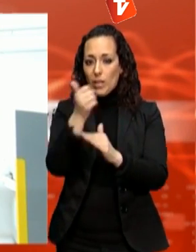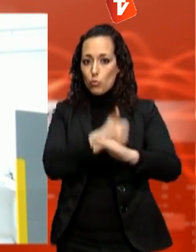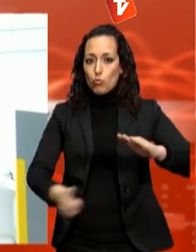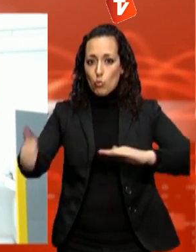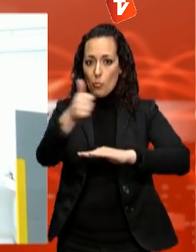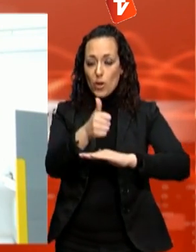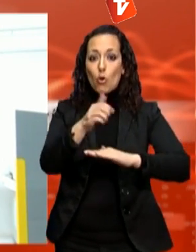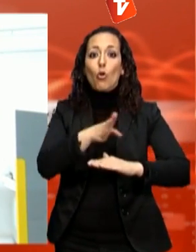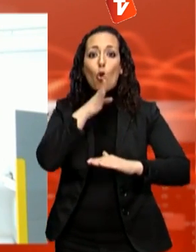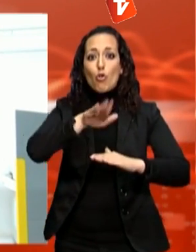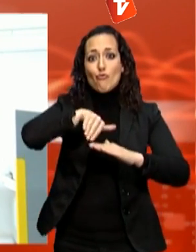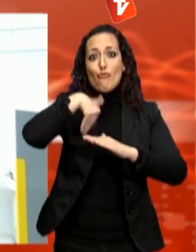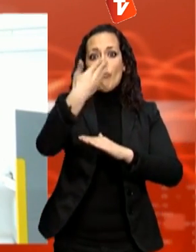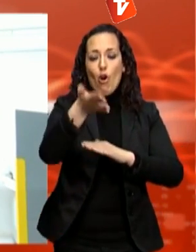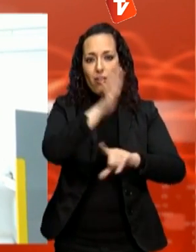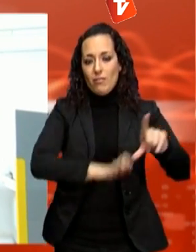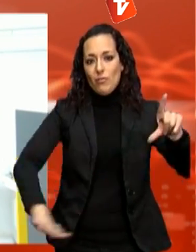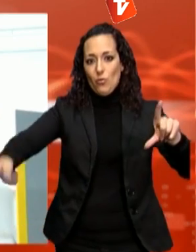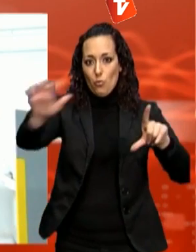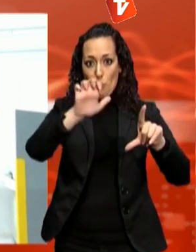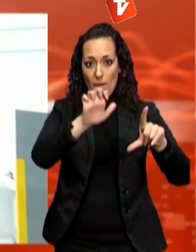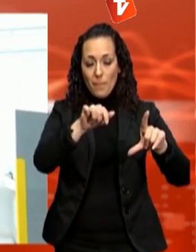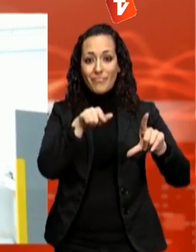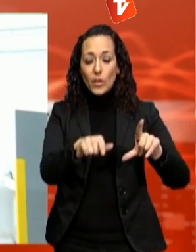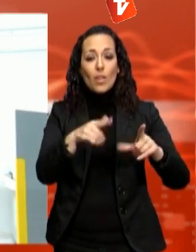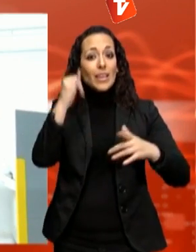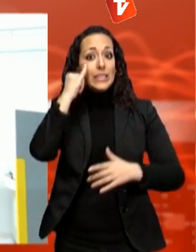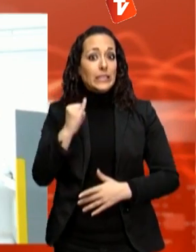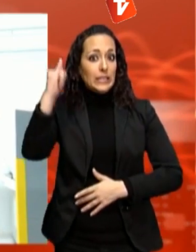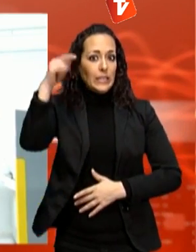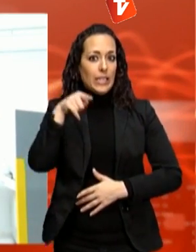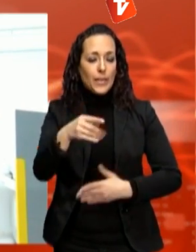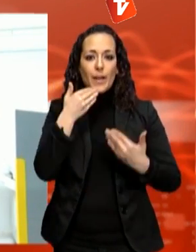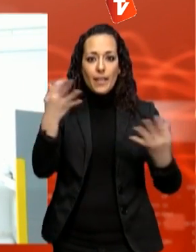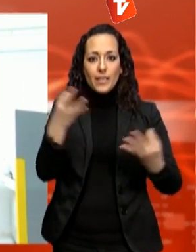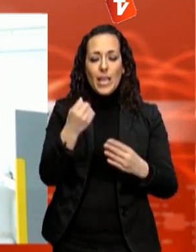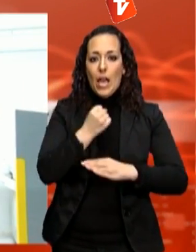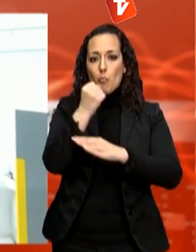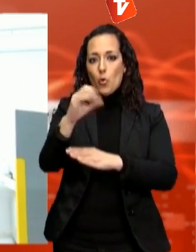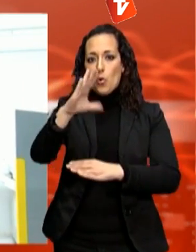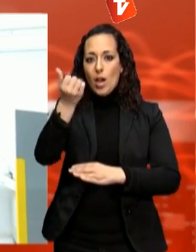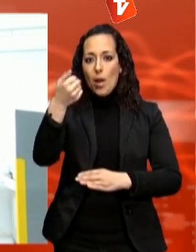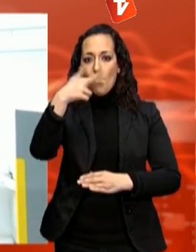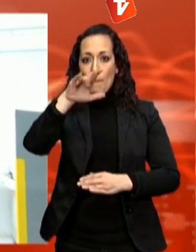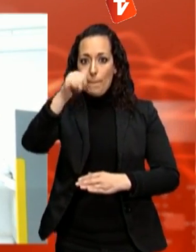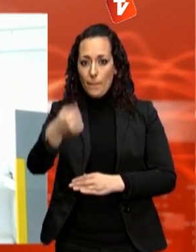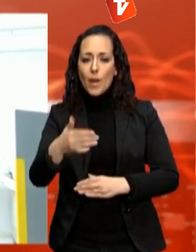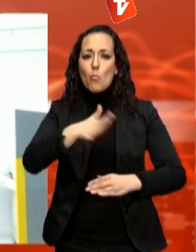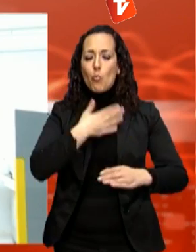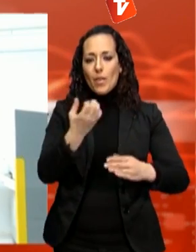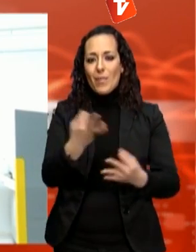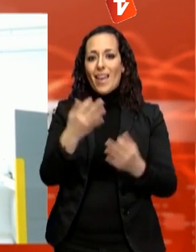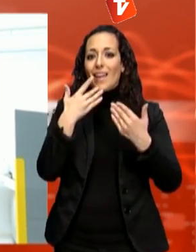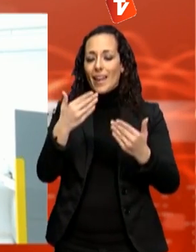perspectiva i conjuntament amb la Cambra de Comerç reforçant a través d'un programa europeu un